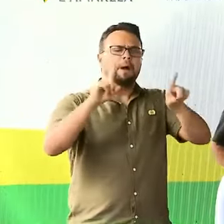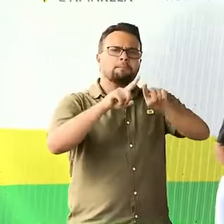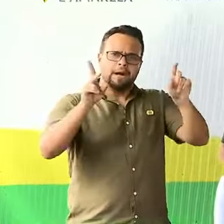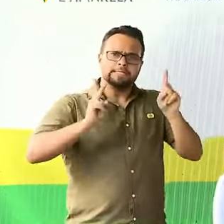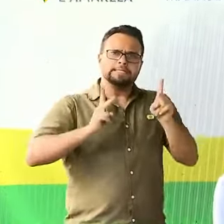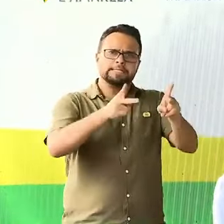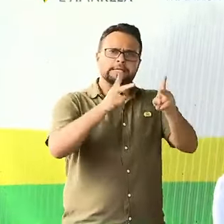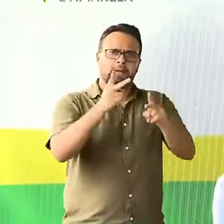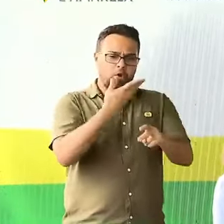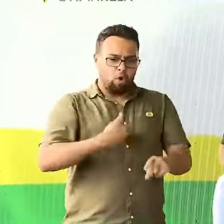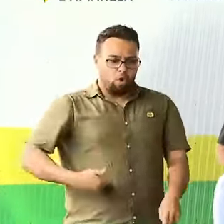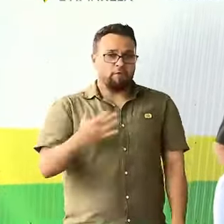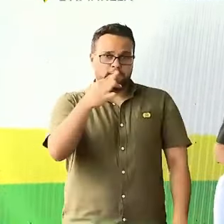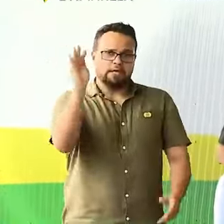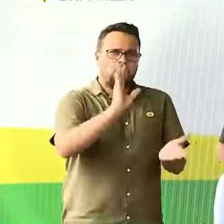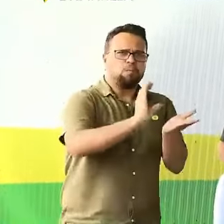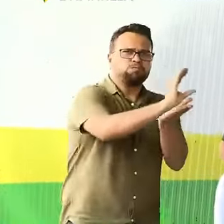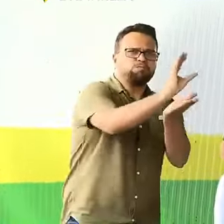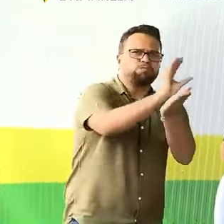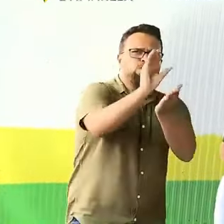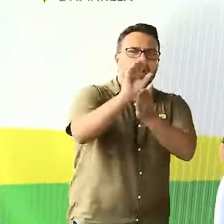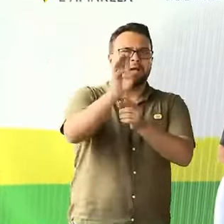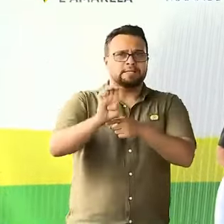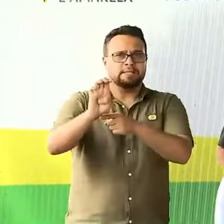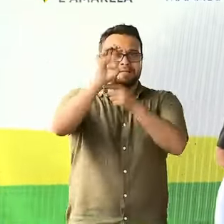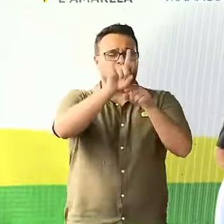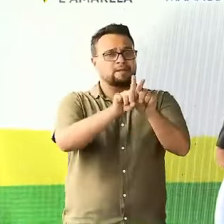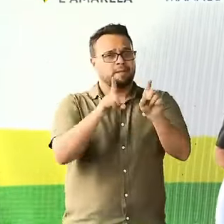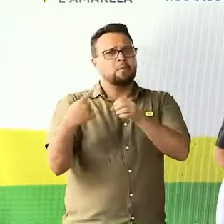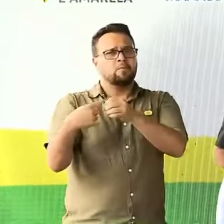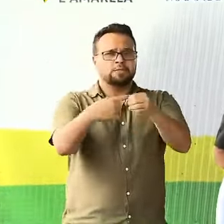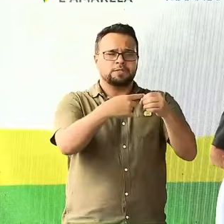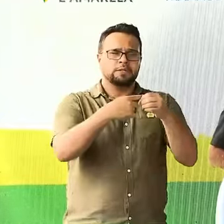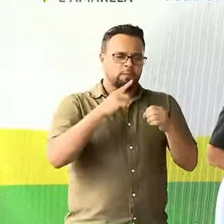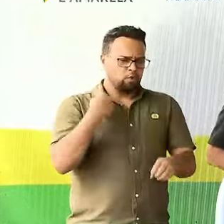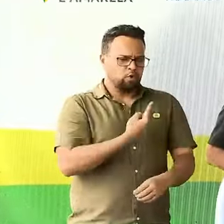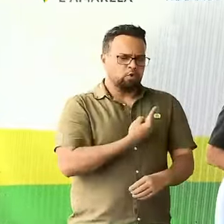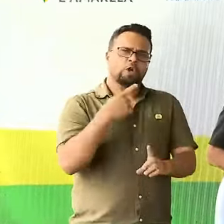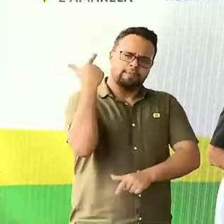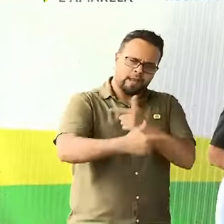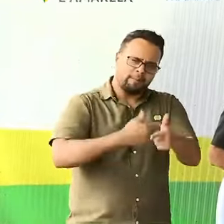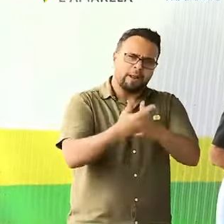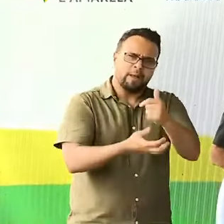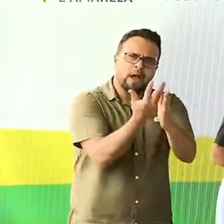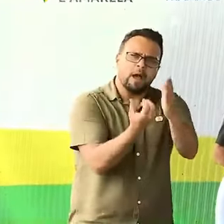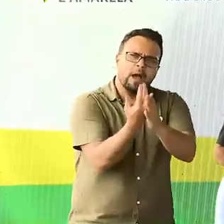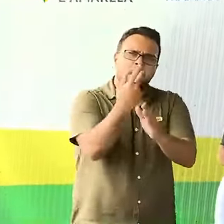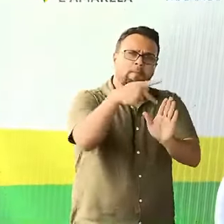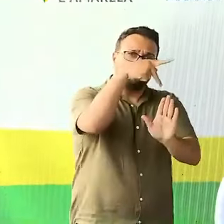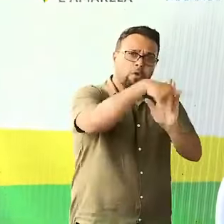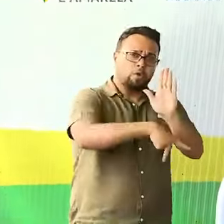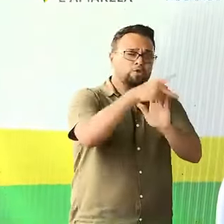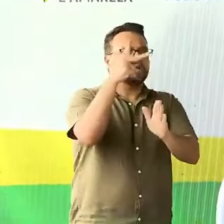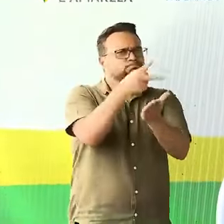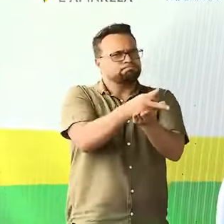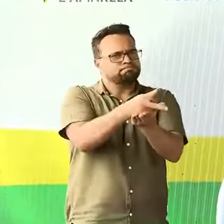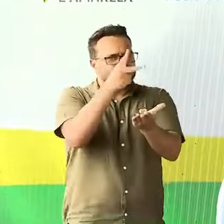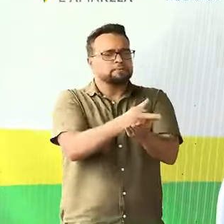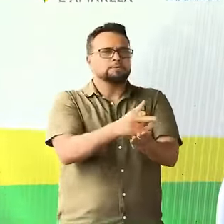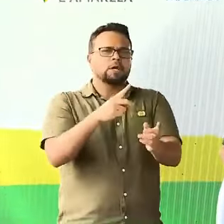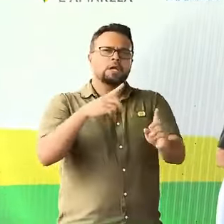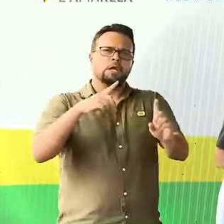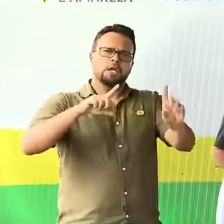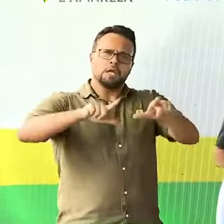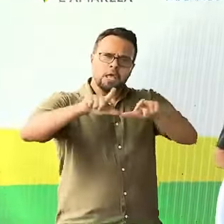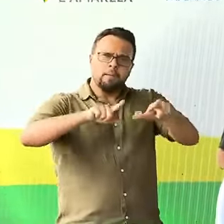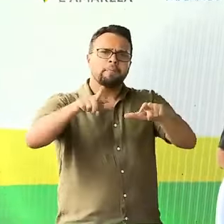para estados e municípios. Trabalhamos, criamos projetos para manter emprego e nós